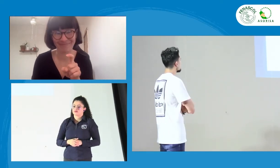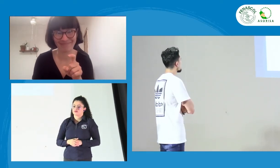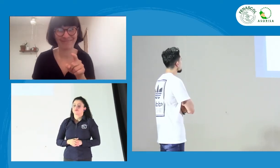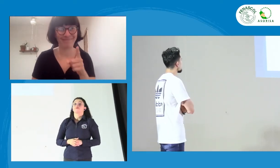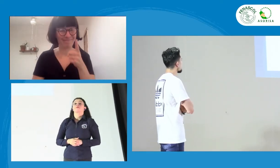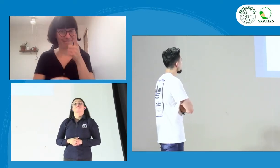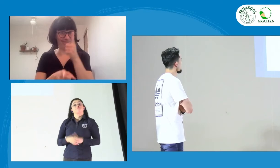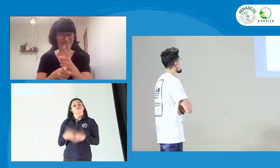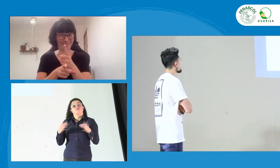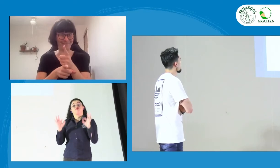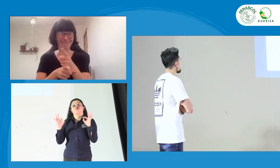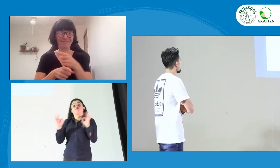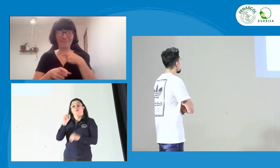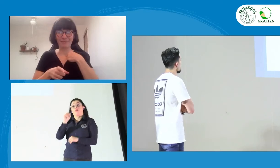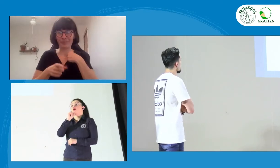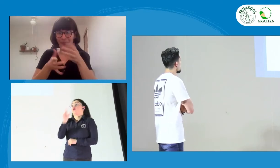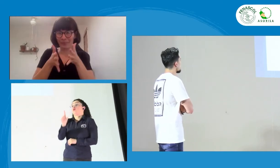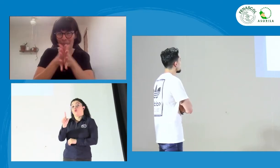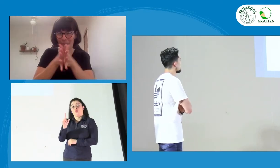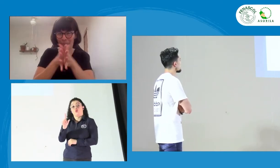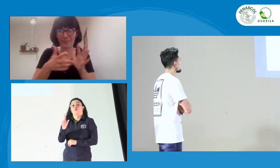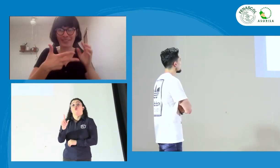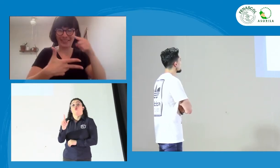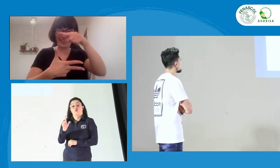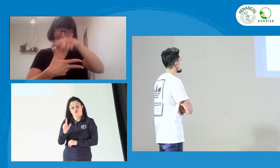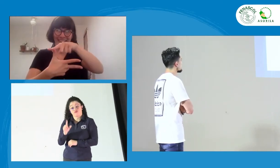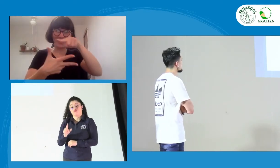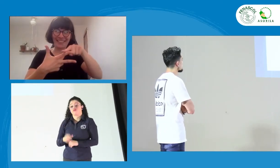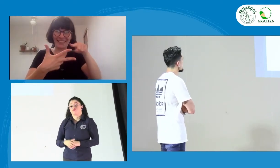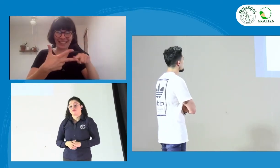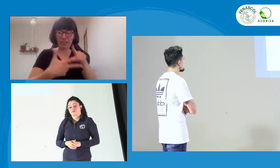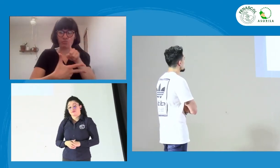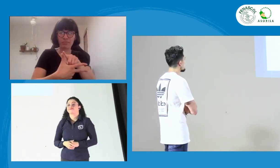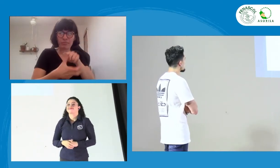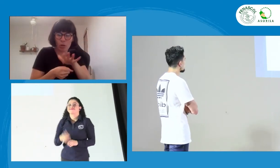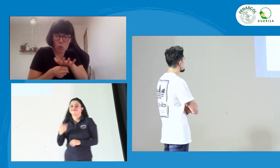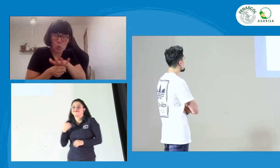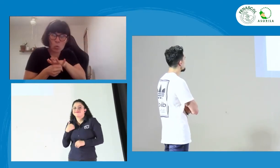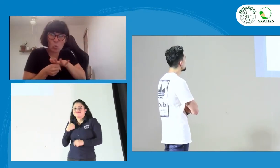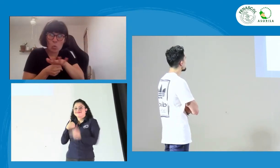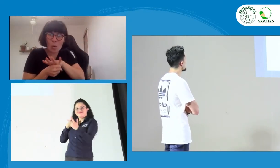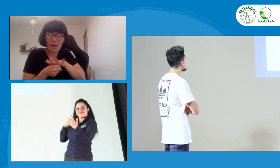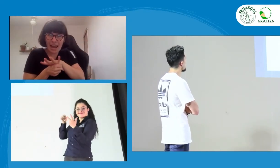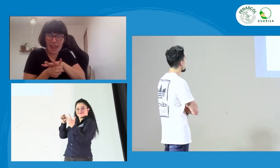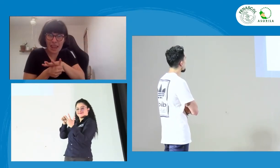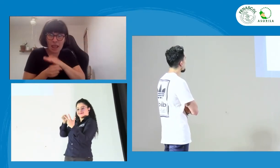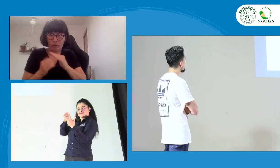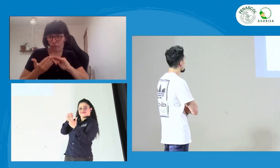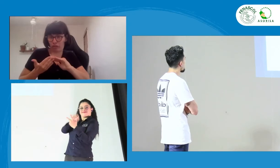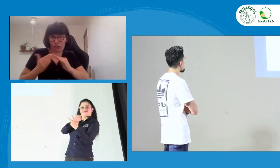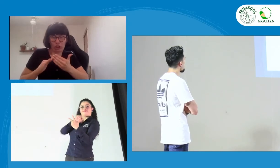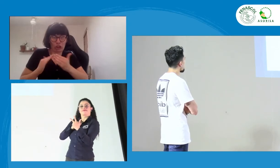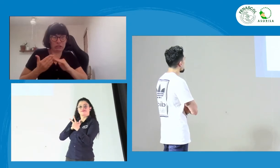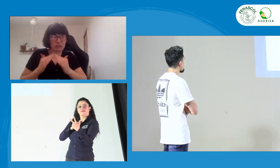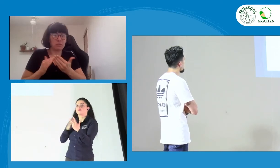Bueno, muy bien. Es una buena pregunta. Y tienes razón, ¿no? Yo diría que son tres cosas.